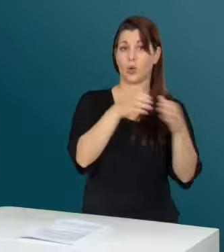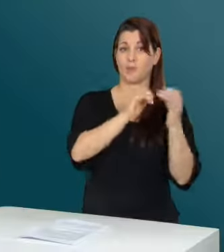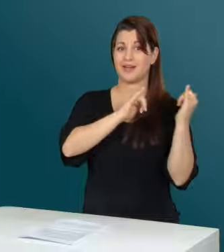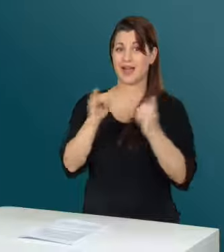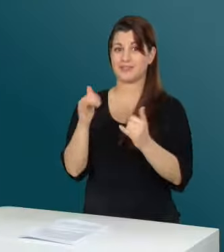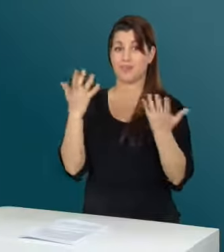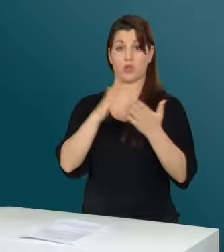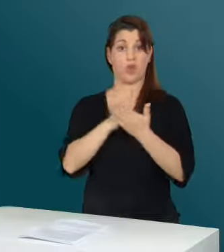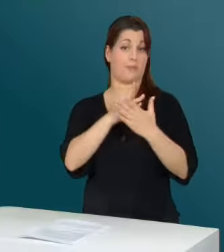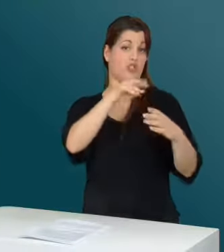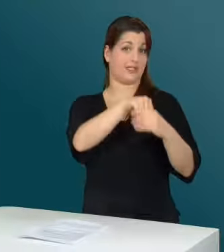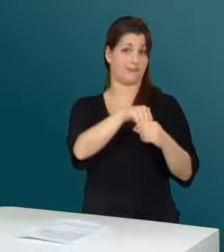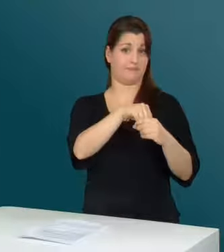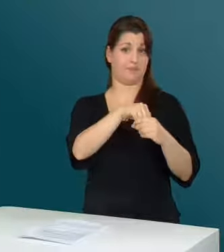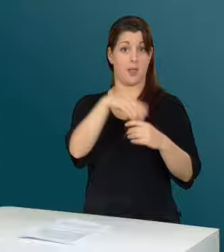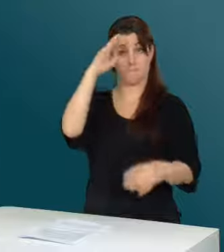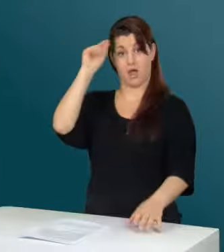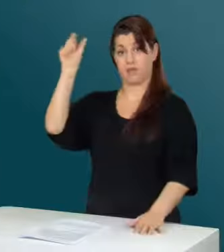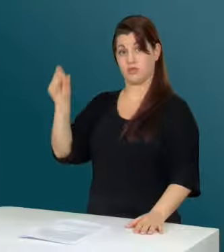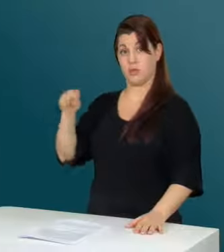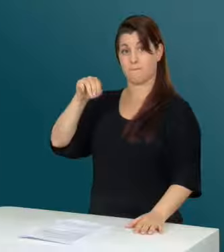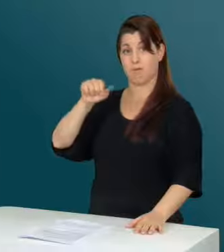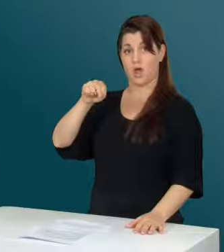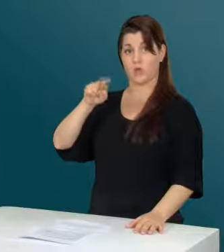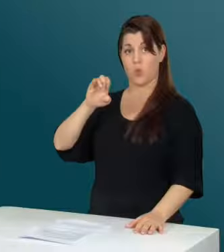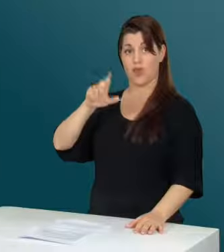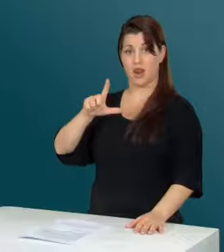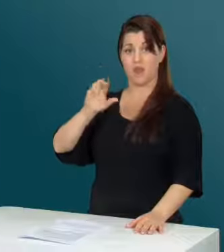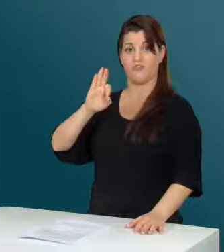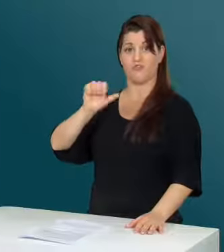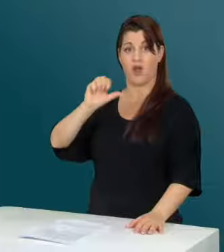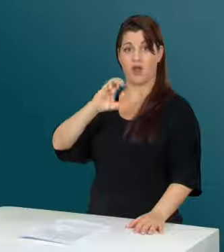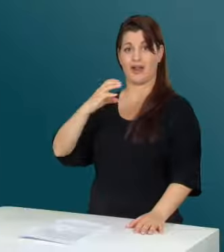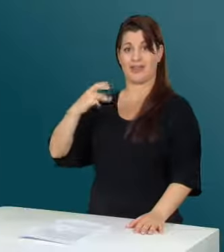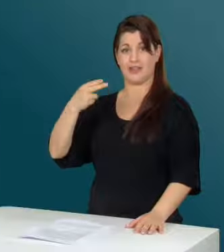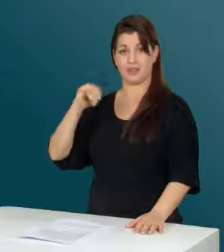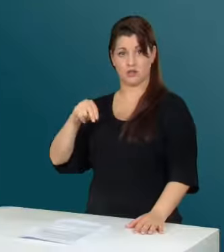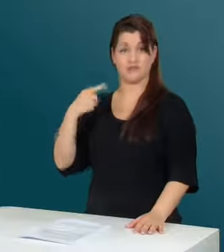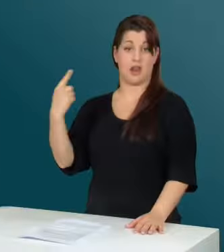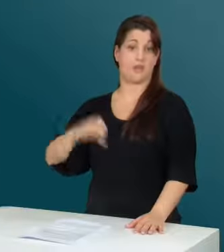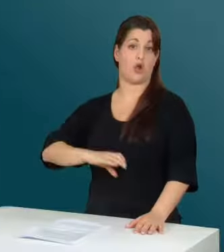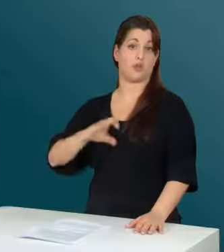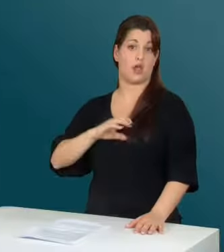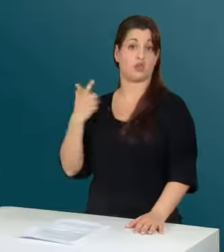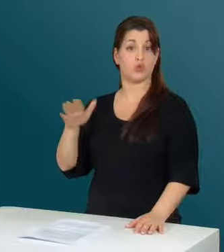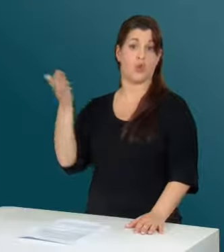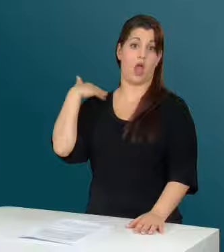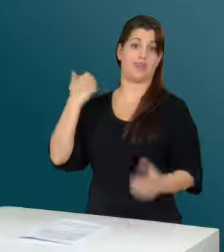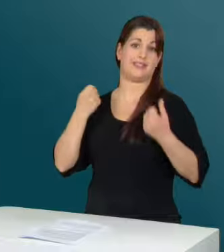.de können Online-Gruppenreisen mit Dolmetschen gebucht werden. Manuel Fakin, selber ein CODA, arbeitet